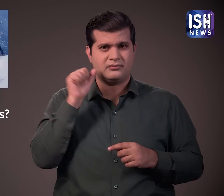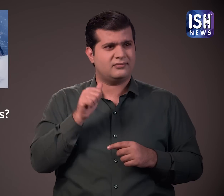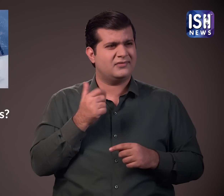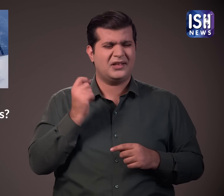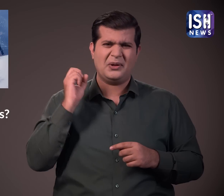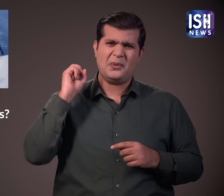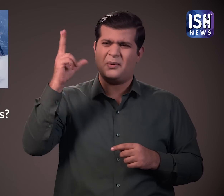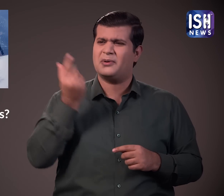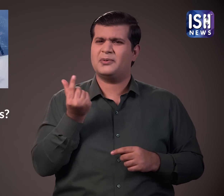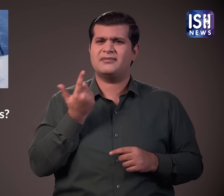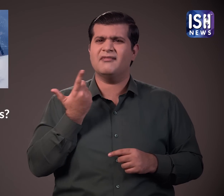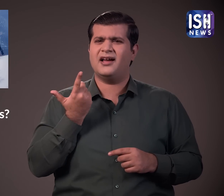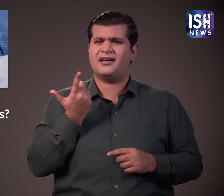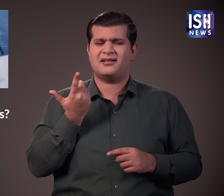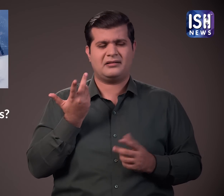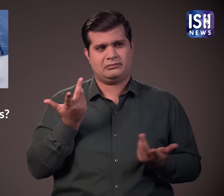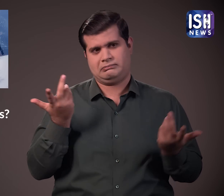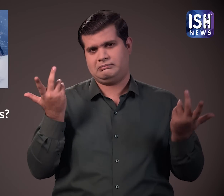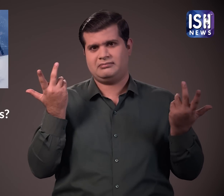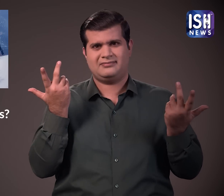हैं यह आप सभी जानते हैं